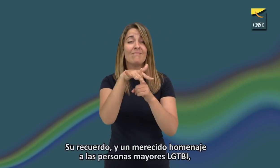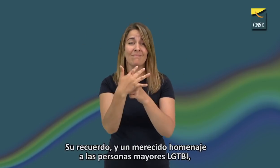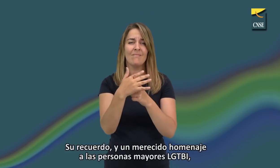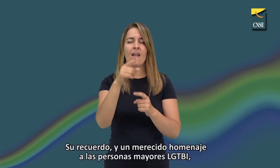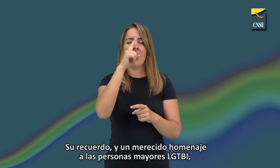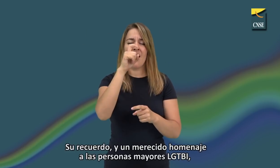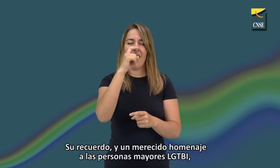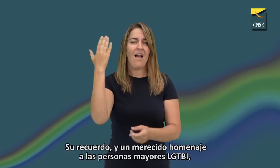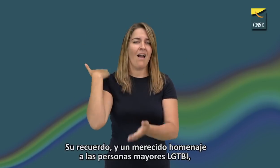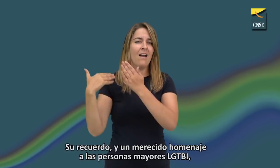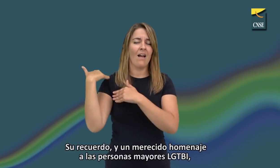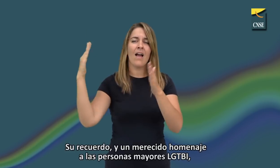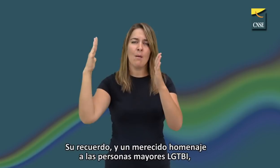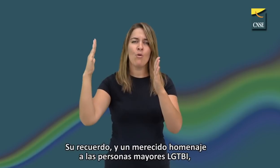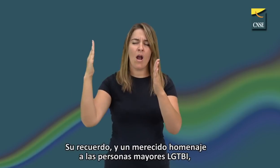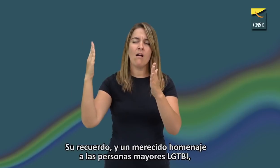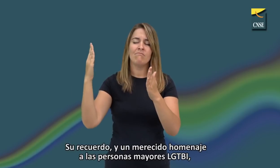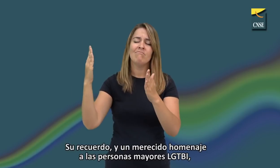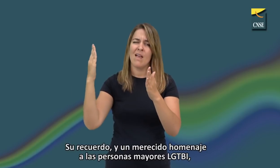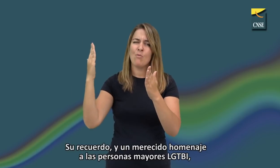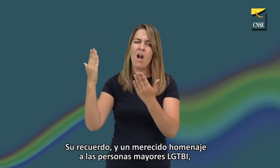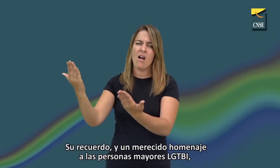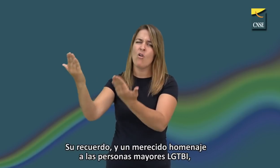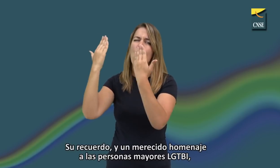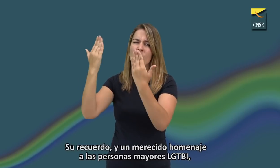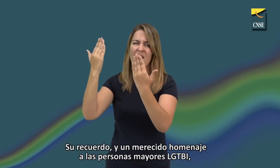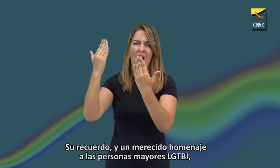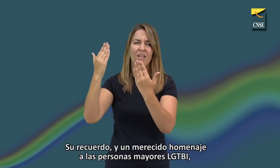Su recuerdo y un merecido homenaje a las personas mayores de LGTBI.